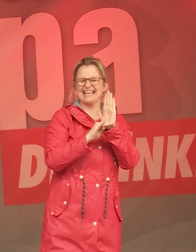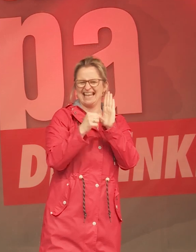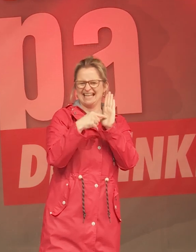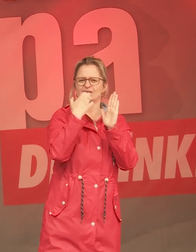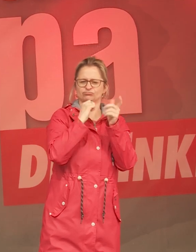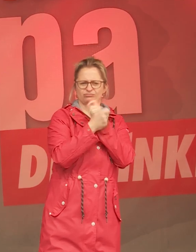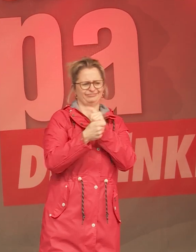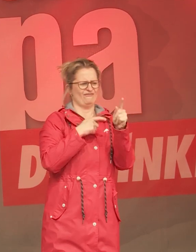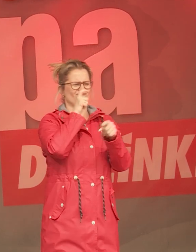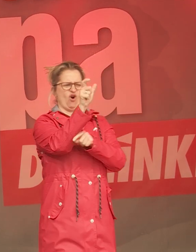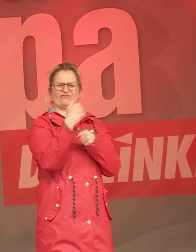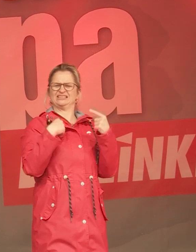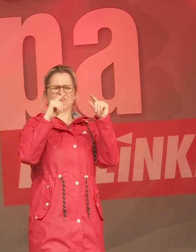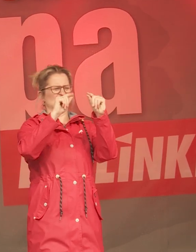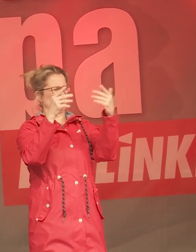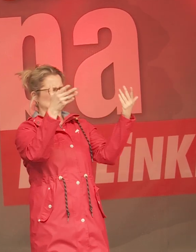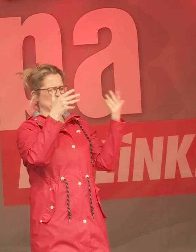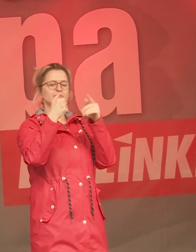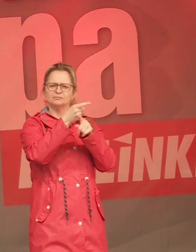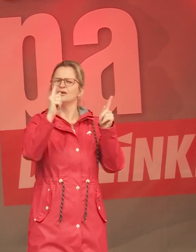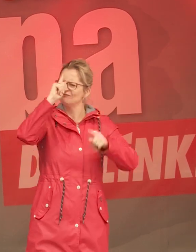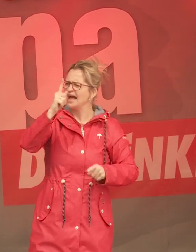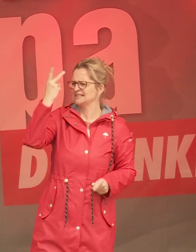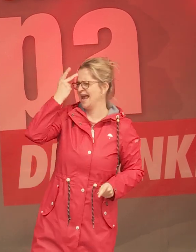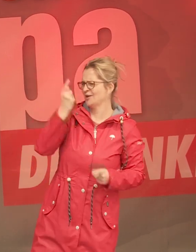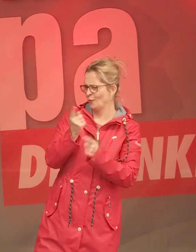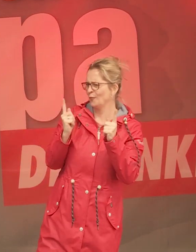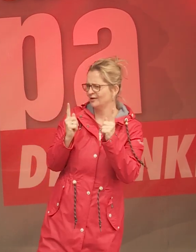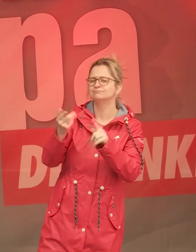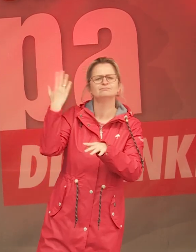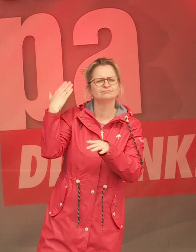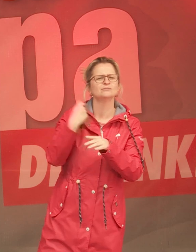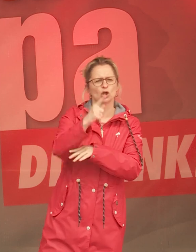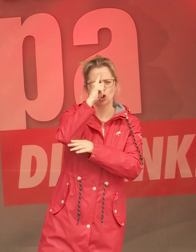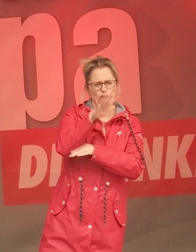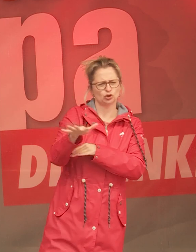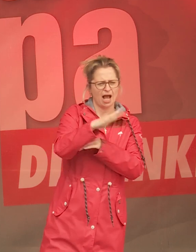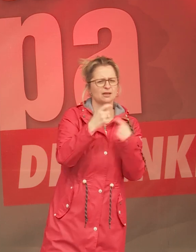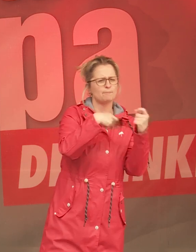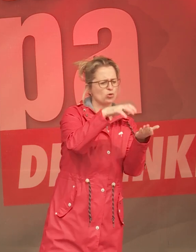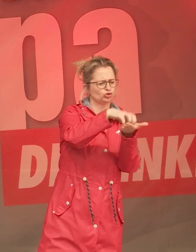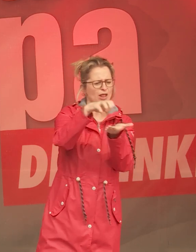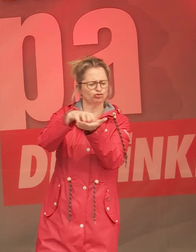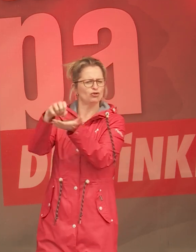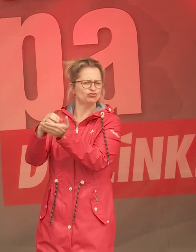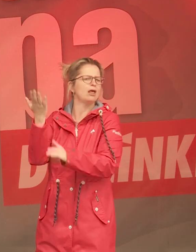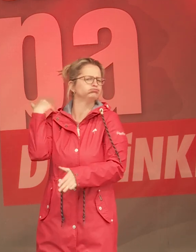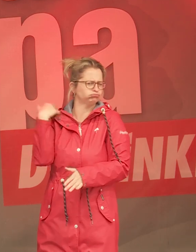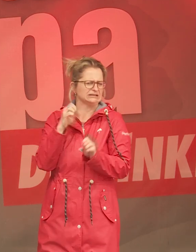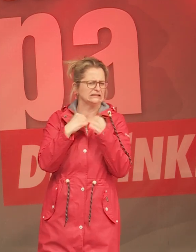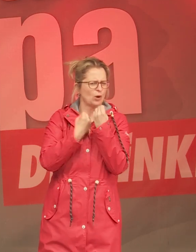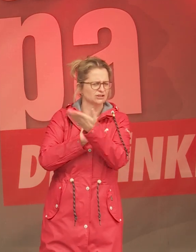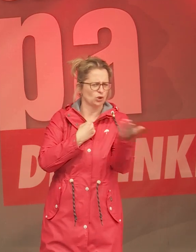sich dahinter, klingt abstrakt. Wir erinnern uns alle, dass zum Beispiel in Deutschland auf Baustellen vor kurzem noch die Situation herrschte,